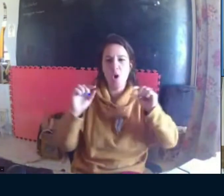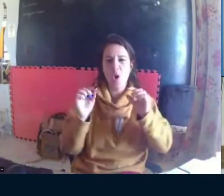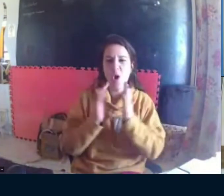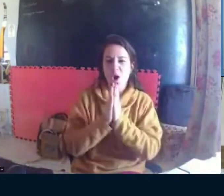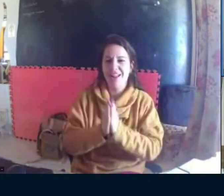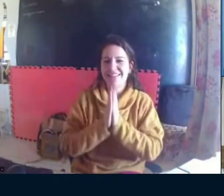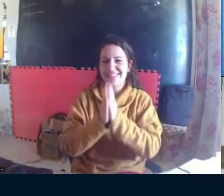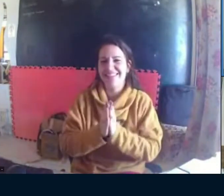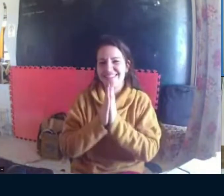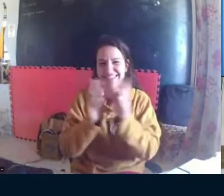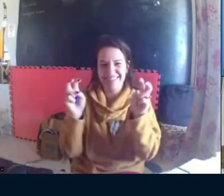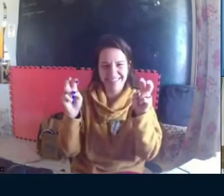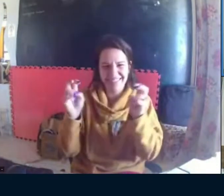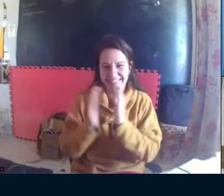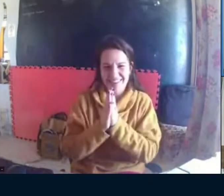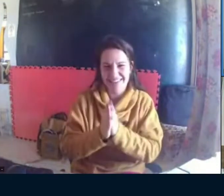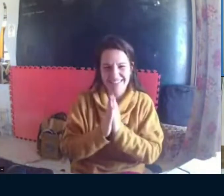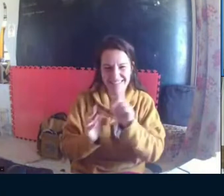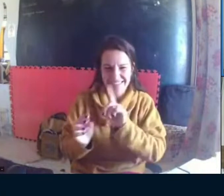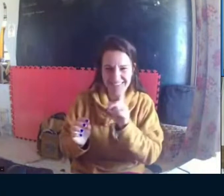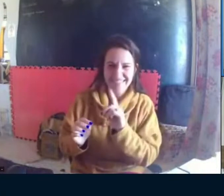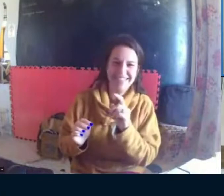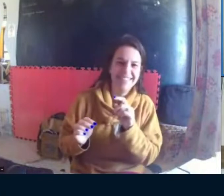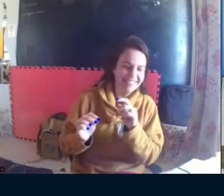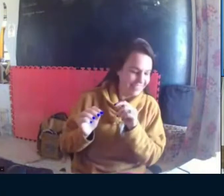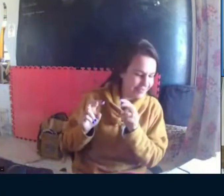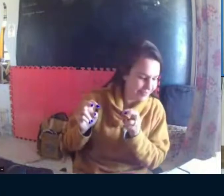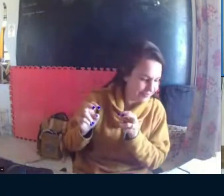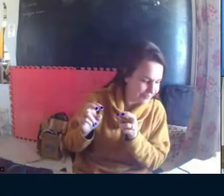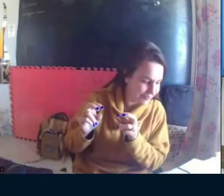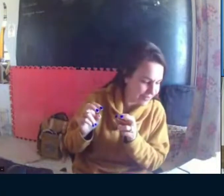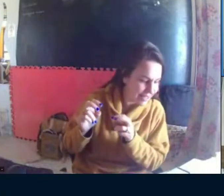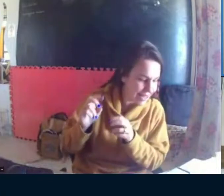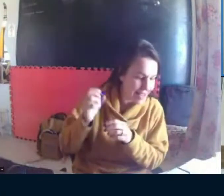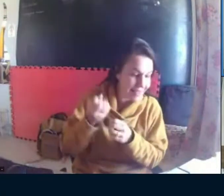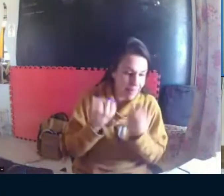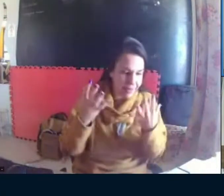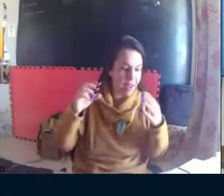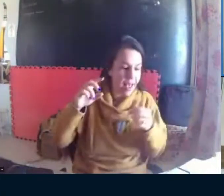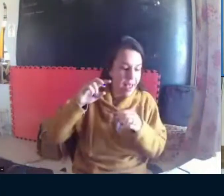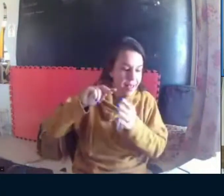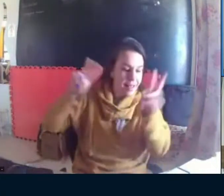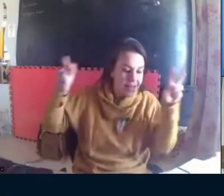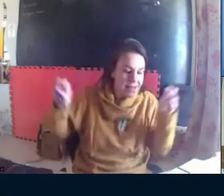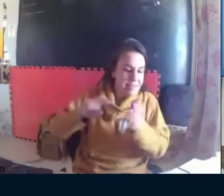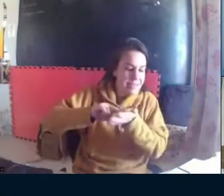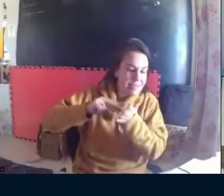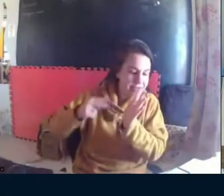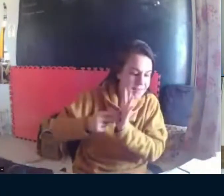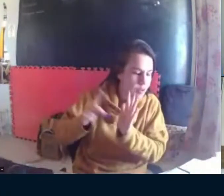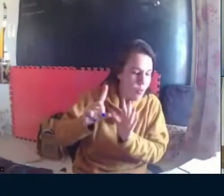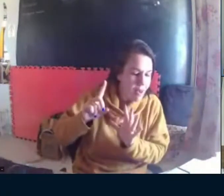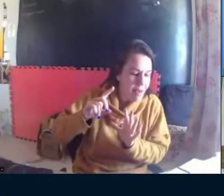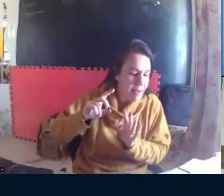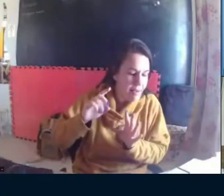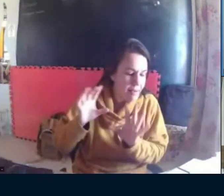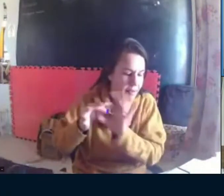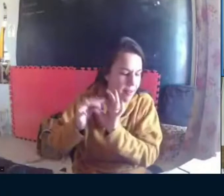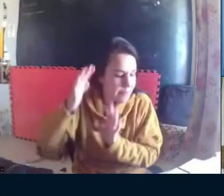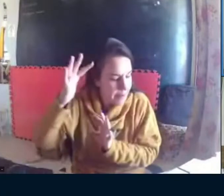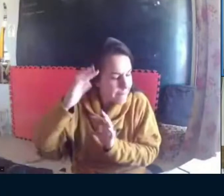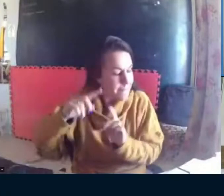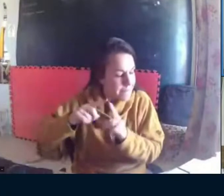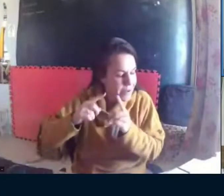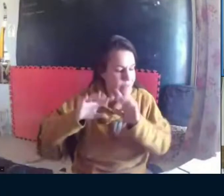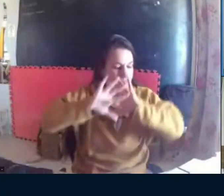Na oração que despertou, assim, minha observação, onde você disse o